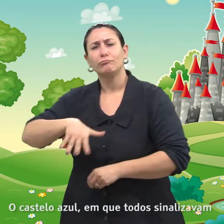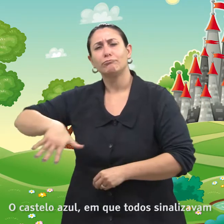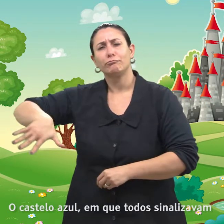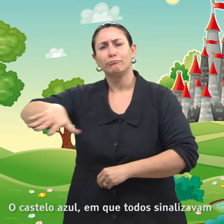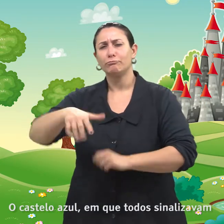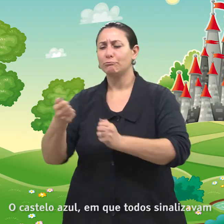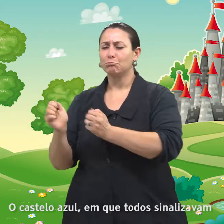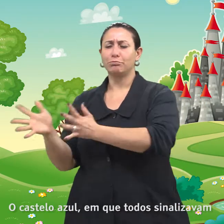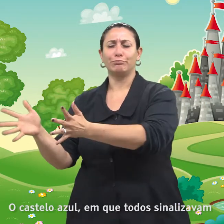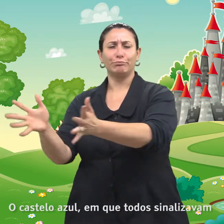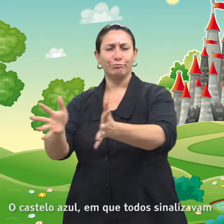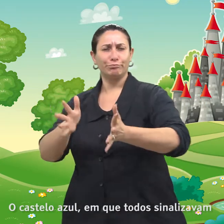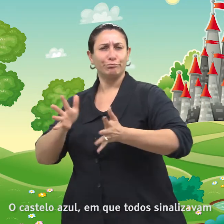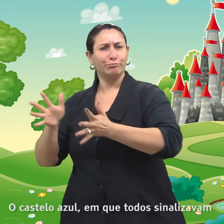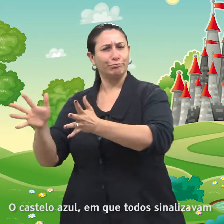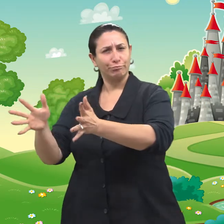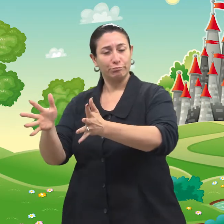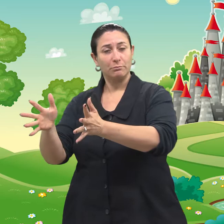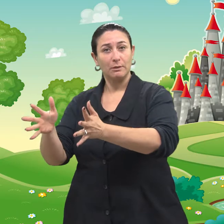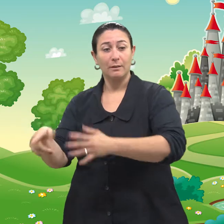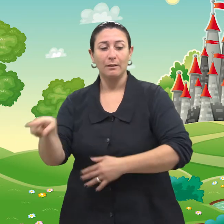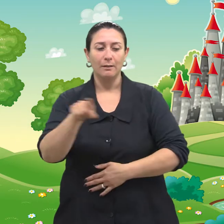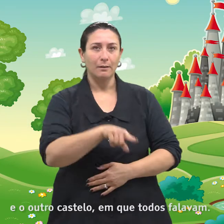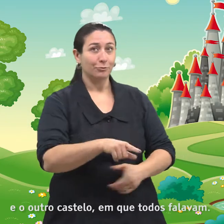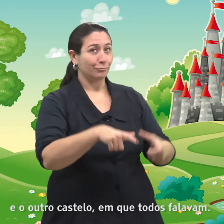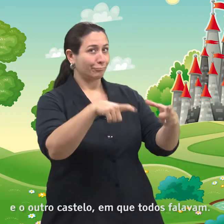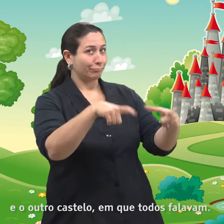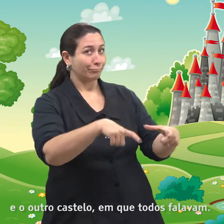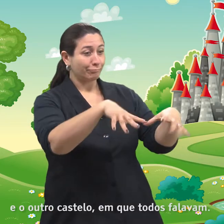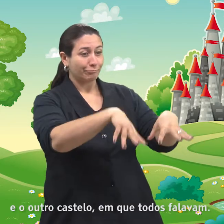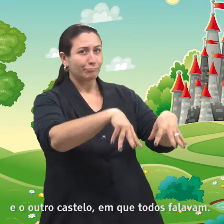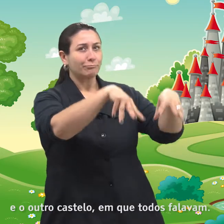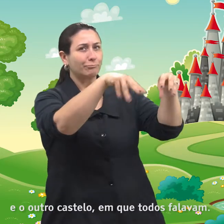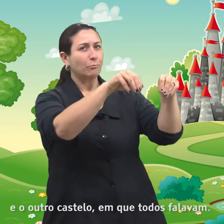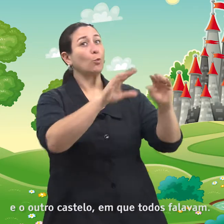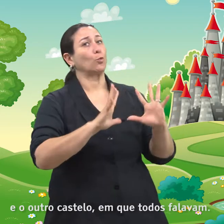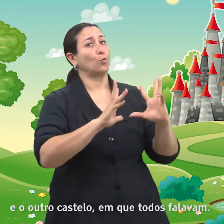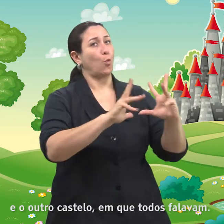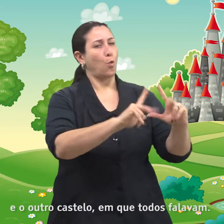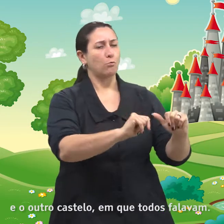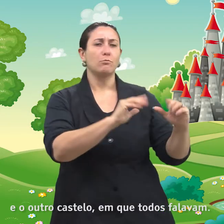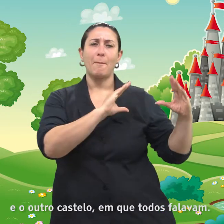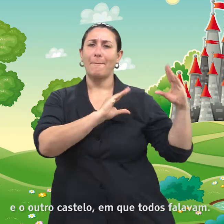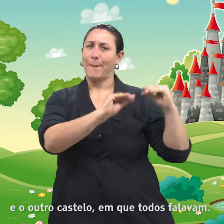todos sinalizavam e o outro castelo em que todos falavam.